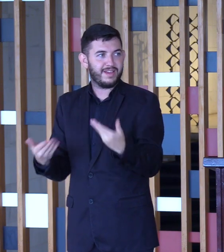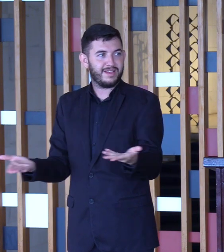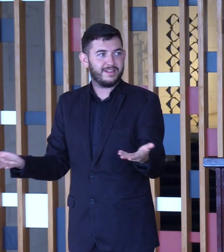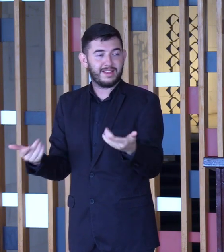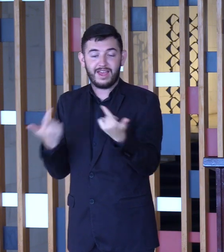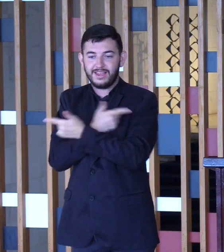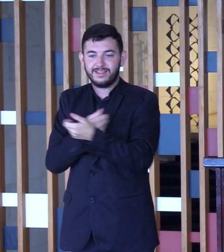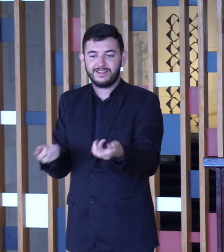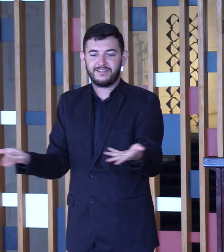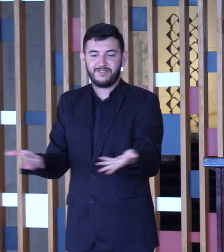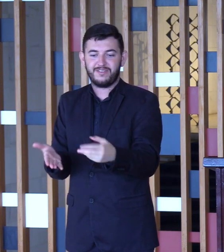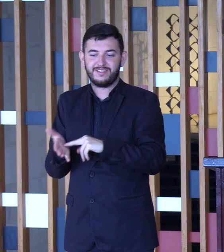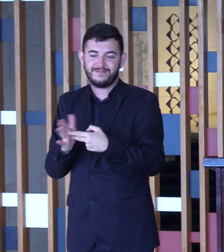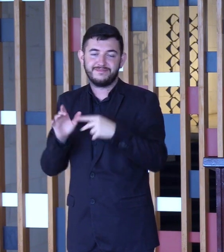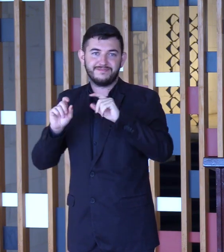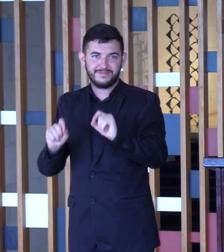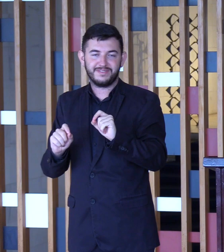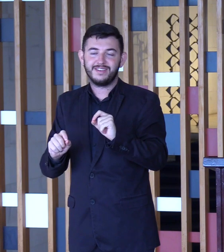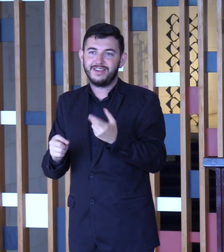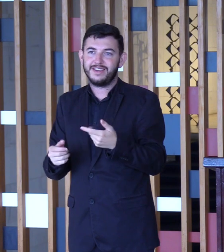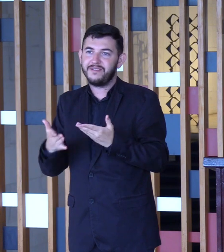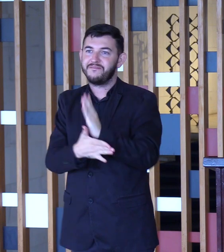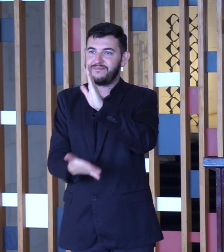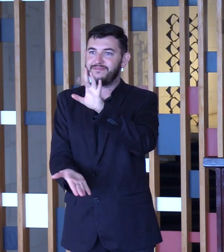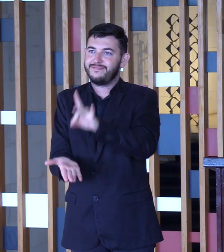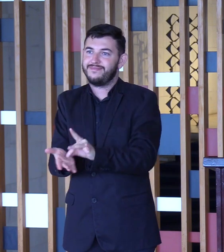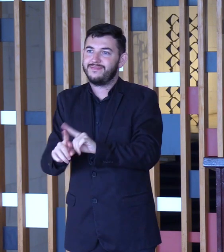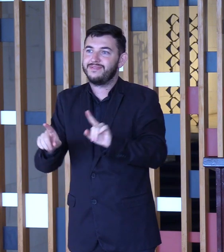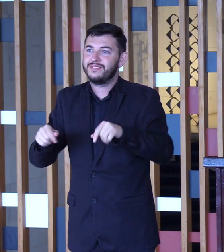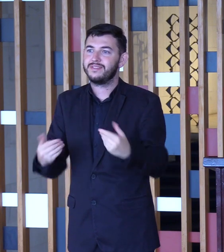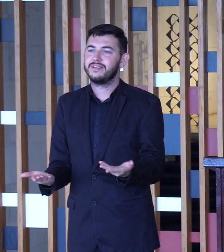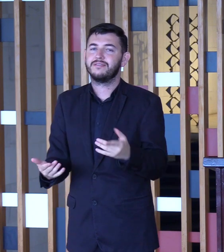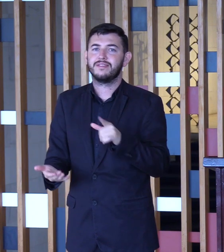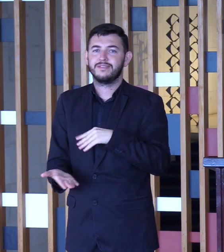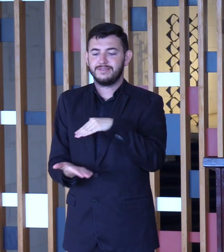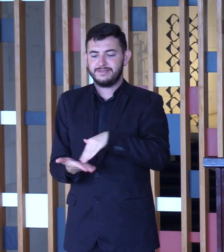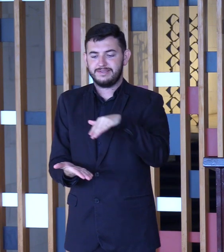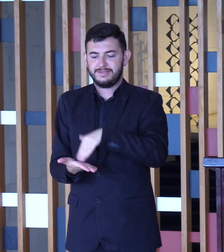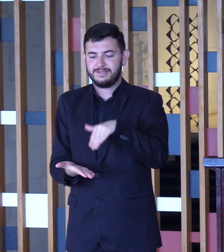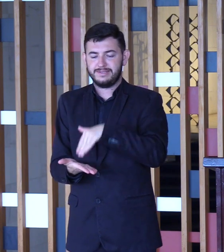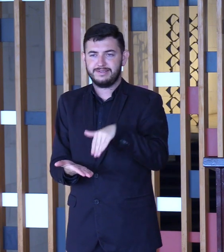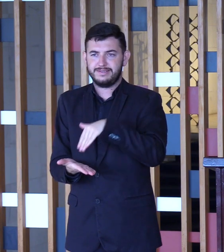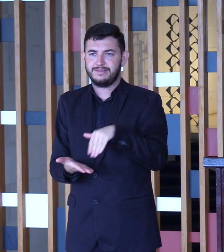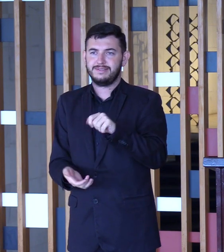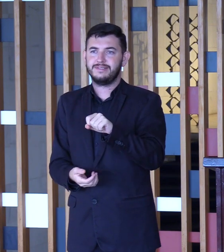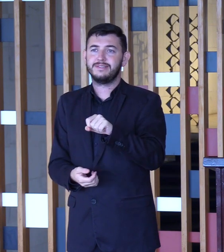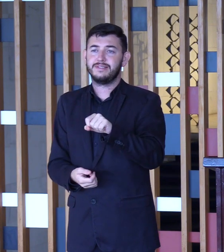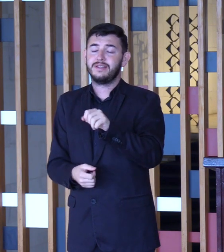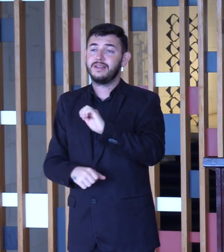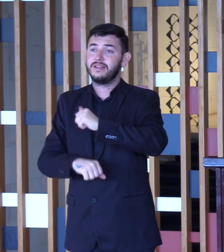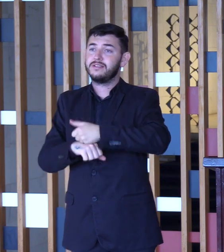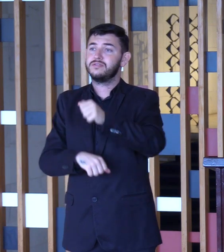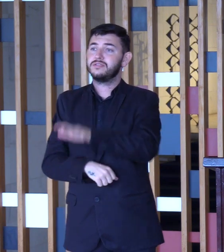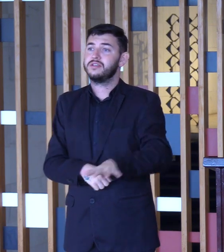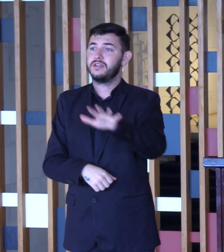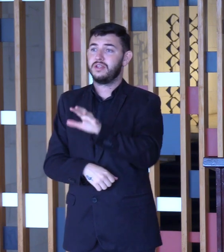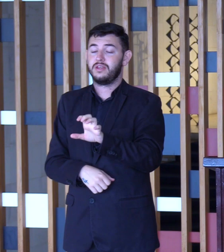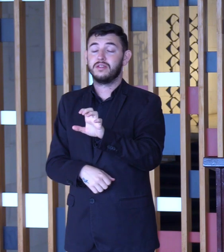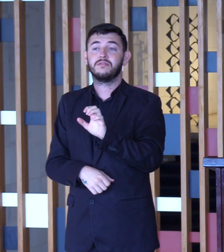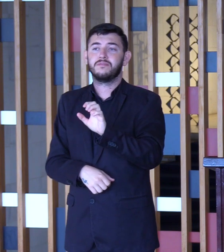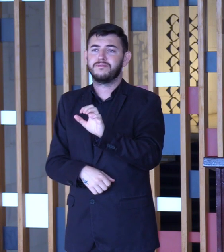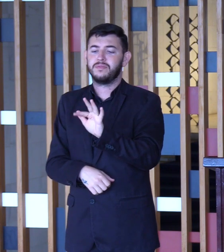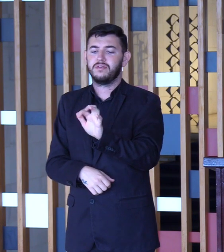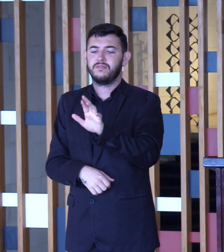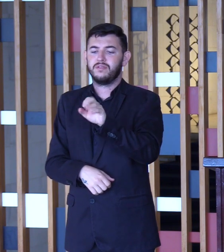está aprovado. Mas, tanto o secretário-geral das Relações Exteriores, embaixador Fernando Simas, quanto eu,